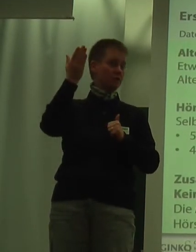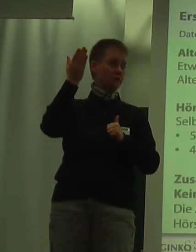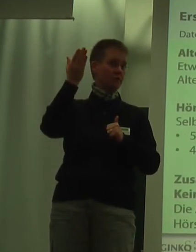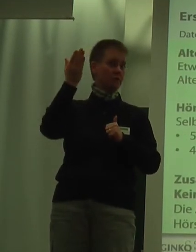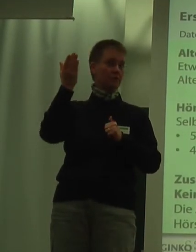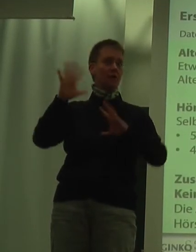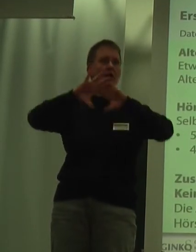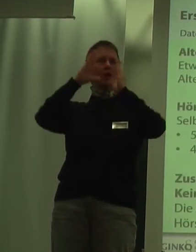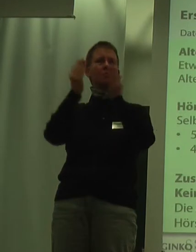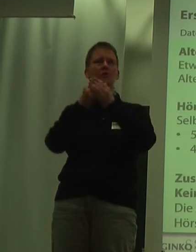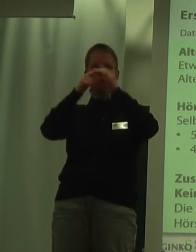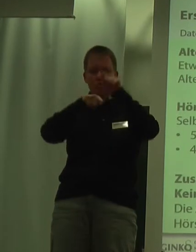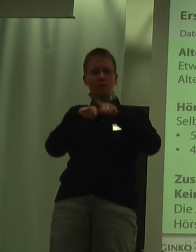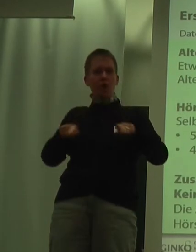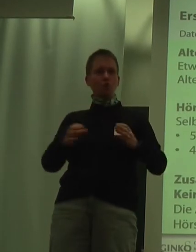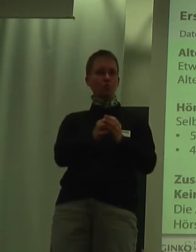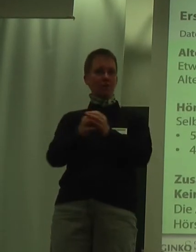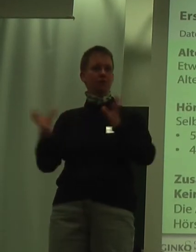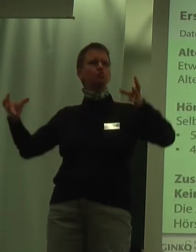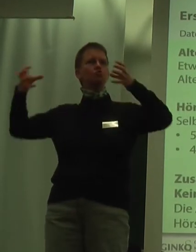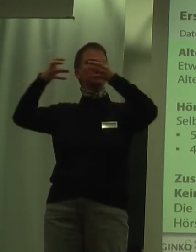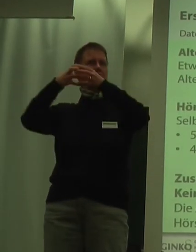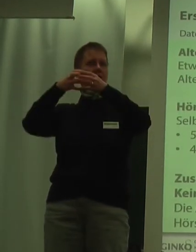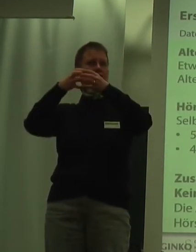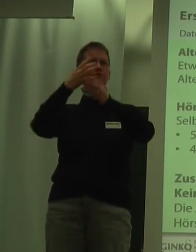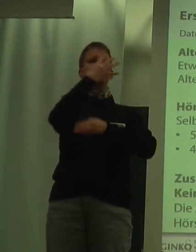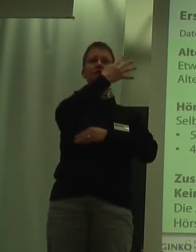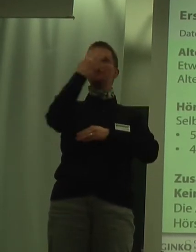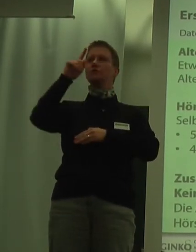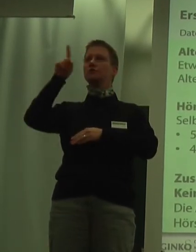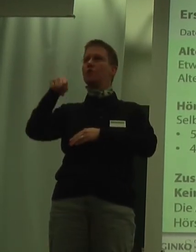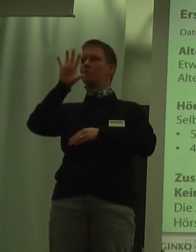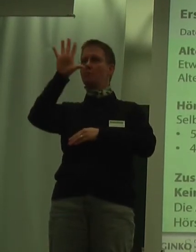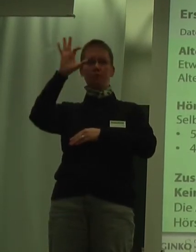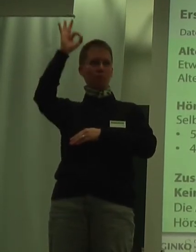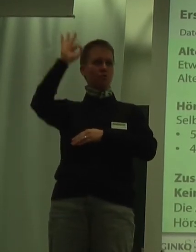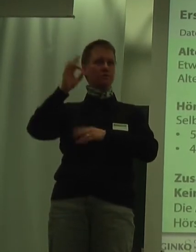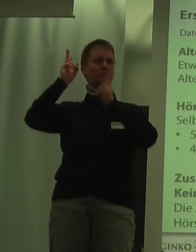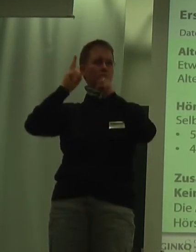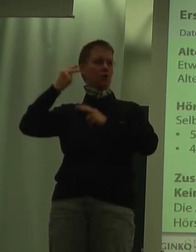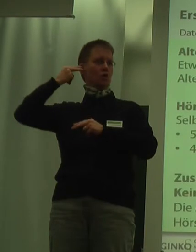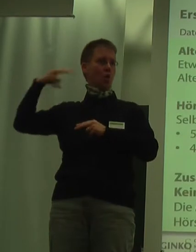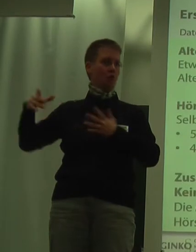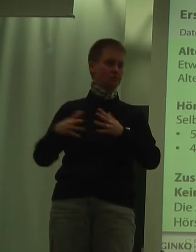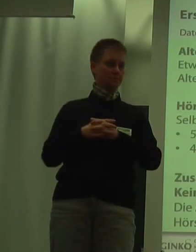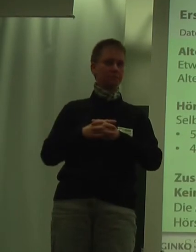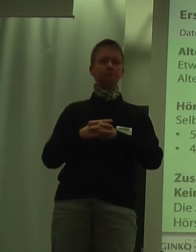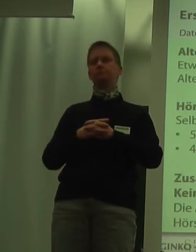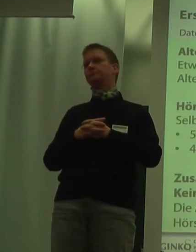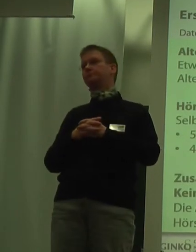gesamten Untergruppen, die haben wir zusammengefasst, und 44,5 Prozent als gehörig. Nun haben wir gefragt, gibt